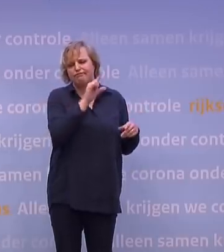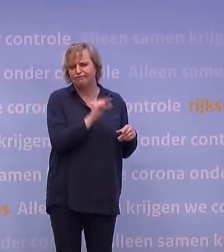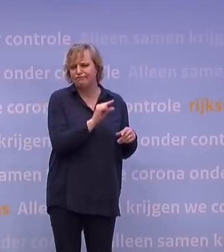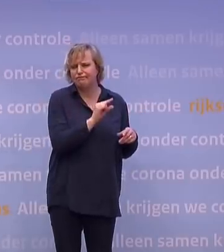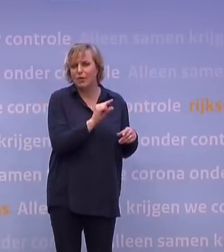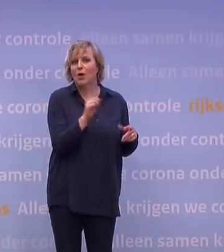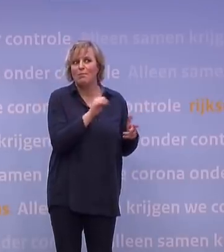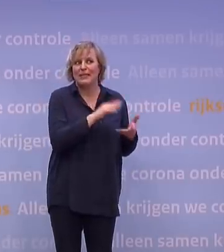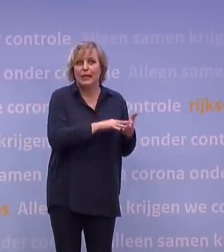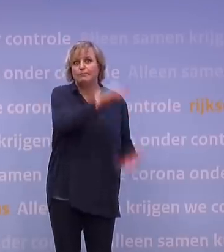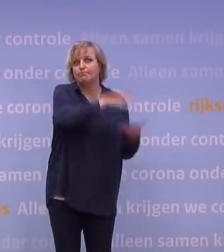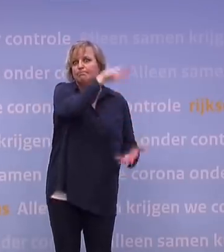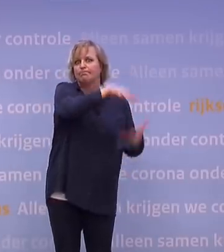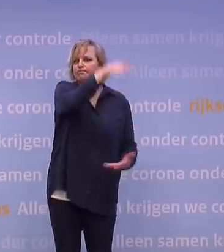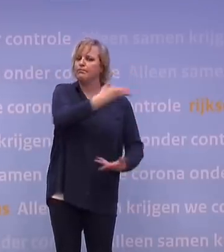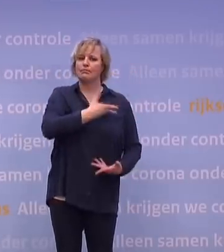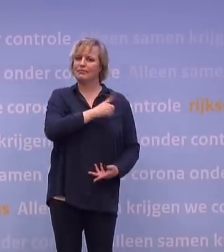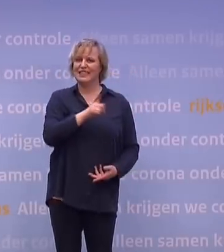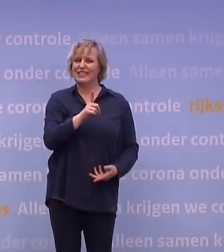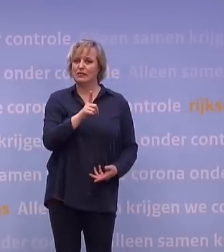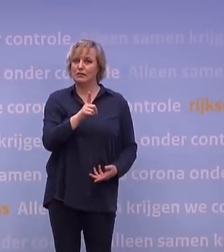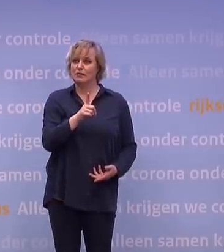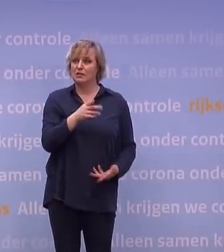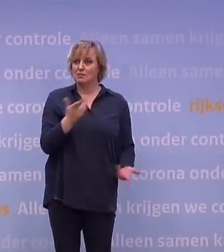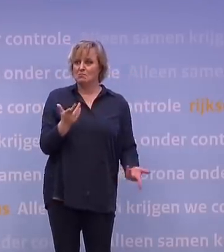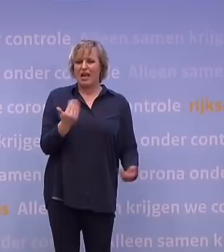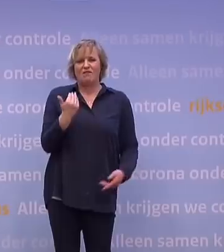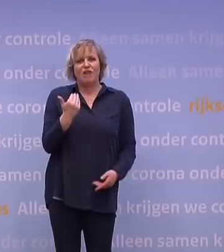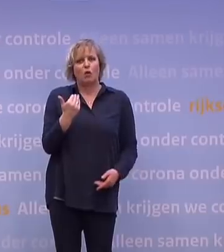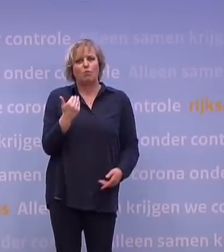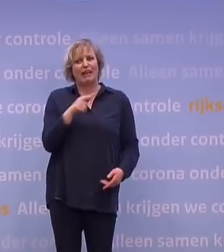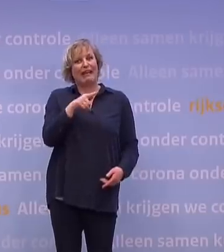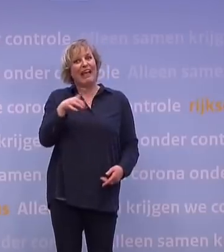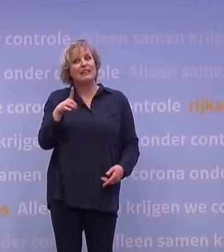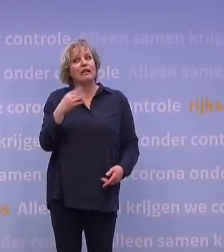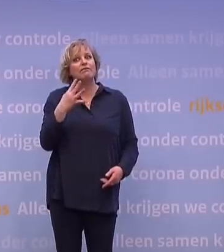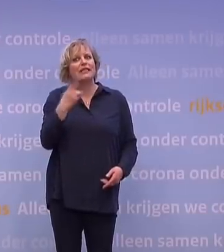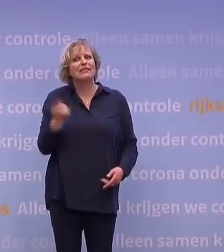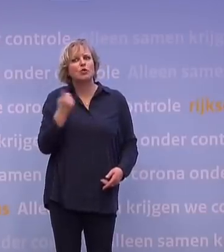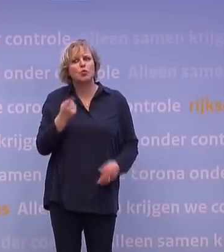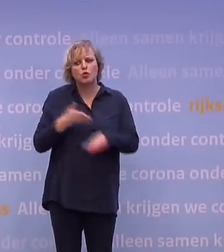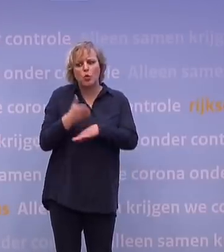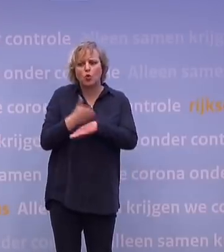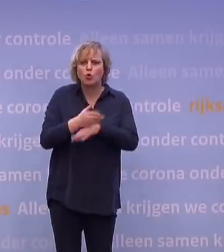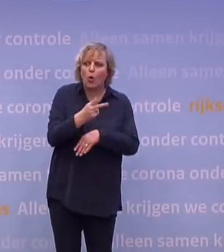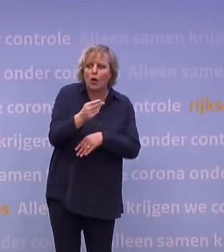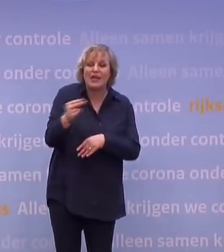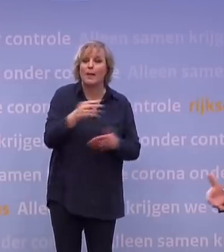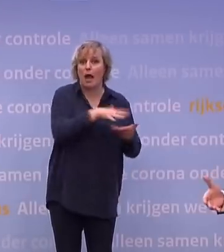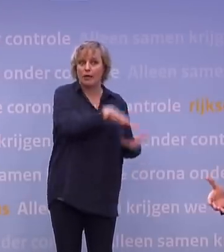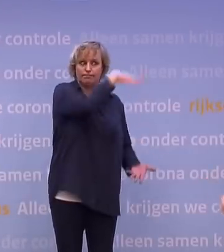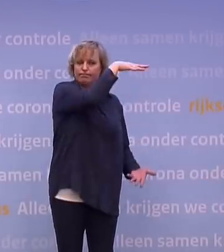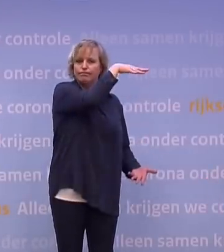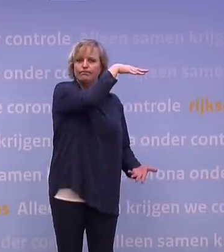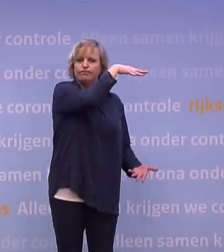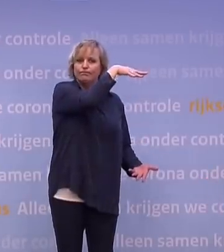je nog geen hele grote aantal, ik hoor weleens de suggestie, waarom prikken die mensen bij de GGD eigenlijk niet 24 uur per dag? Ja, je wel iets hebben om weg te prikken. Want we houden gewoon een tempo